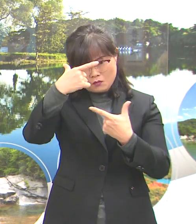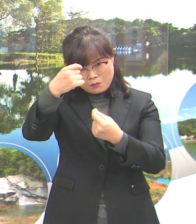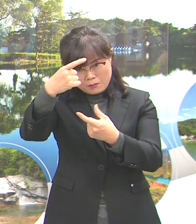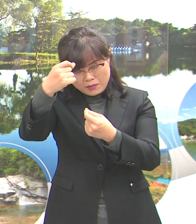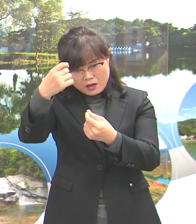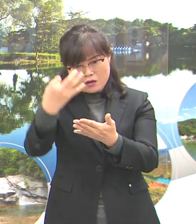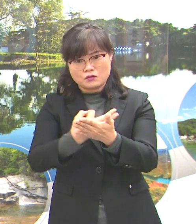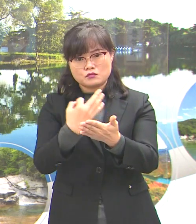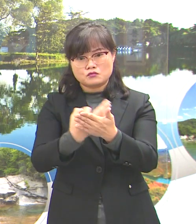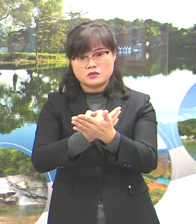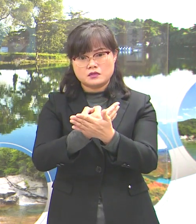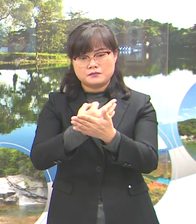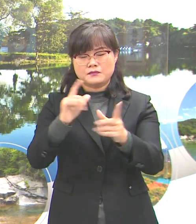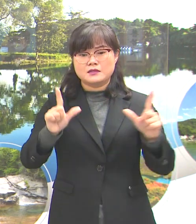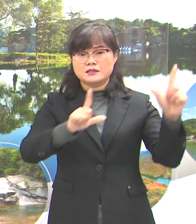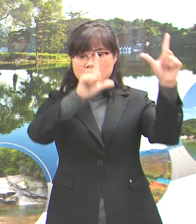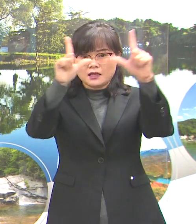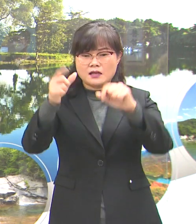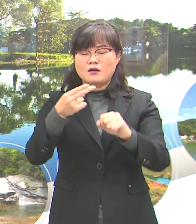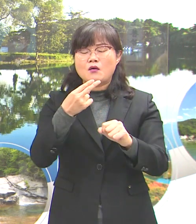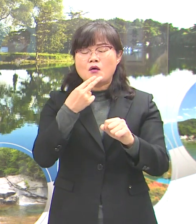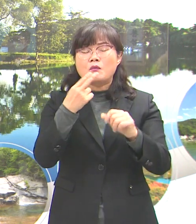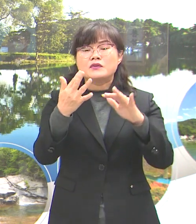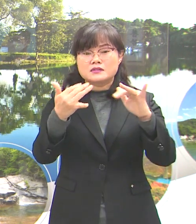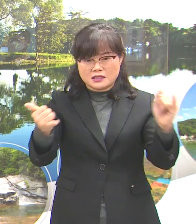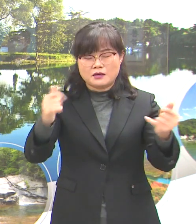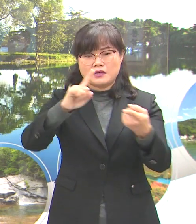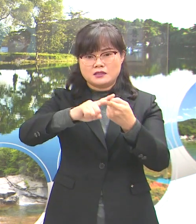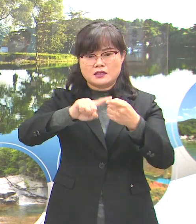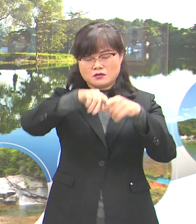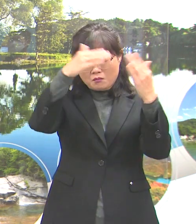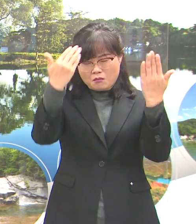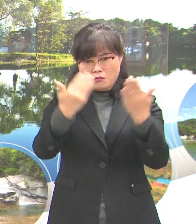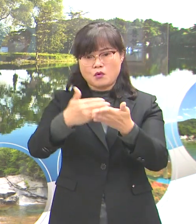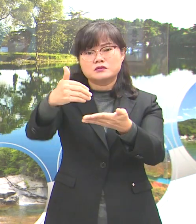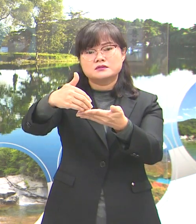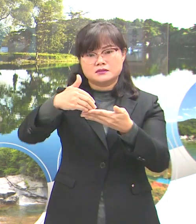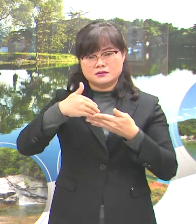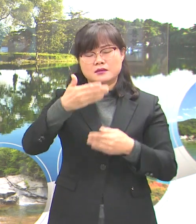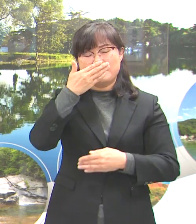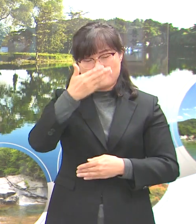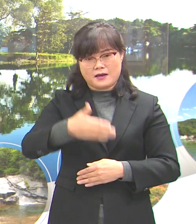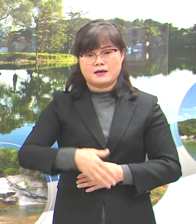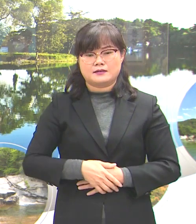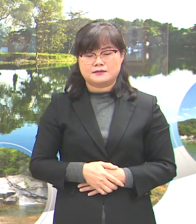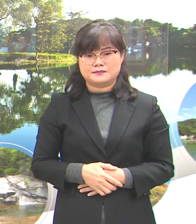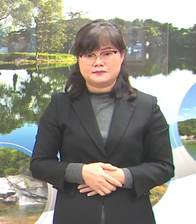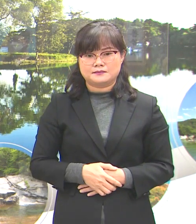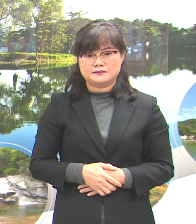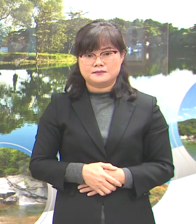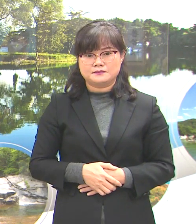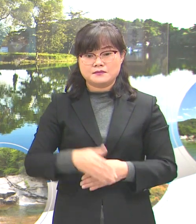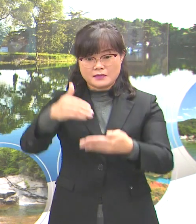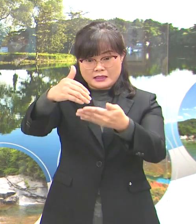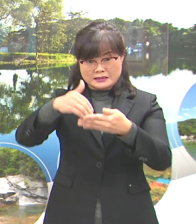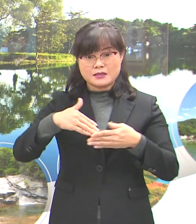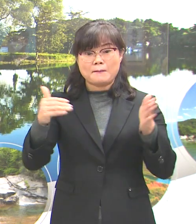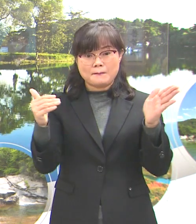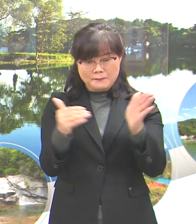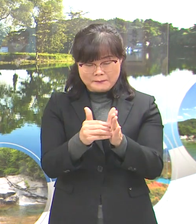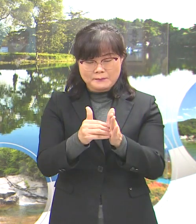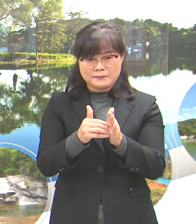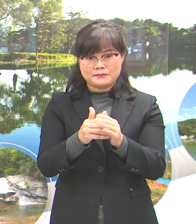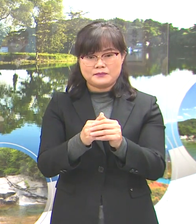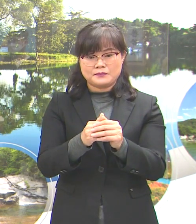수입의 급여생활자가 아닌 세대는 모두 신청 대상입니다. 신청이 완료되면